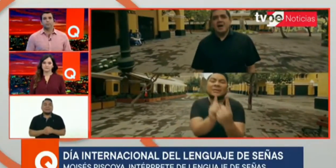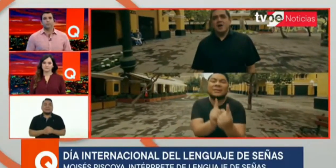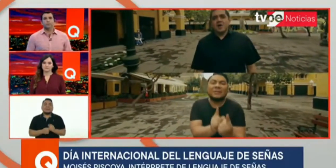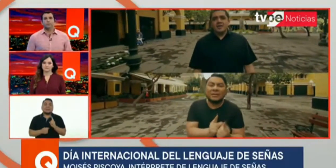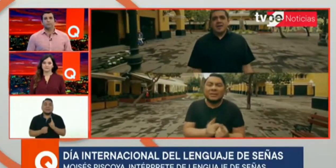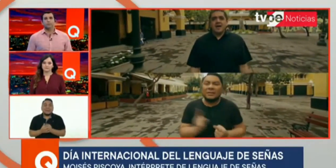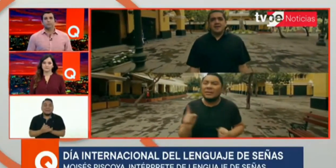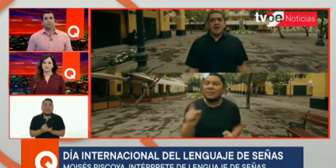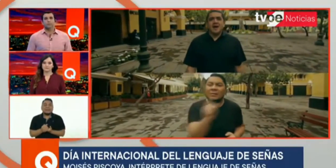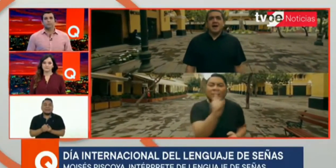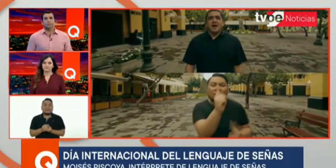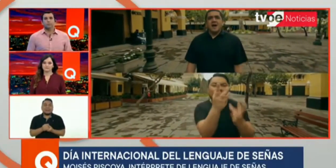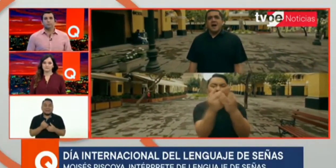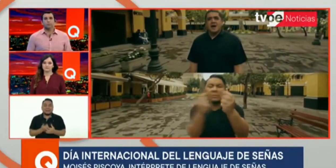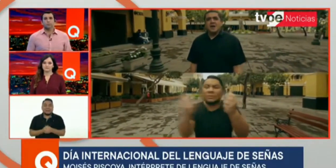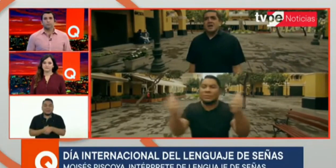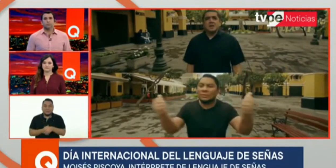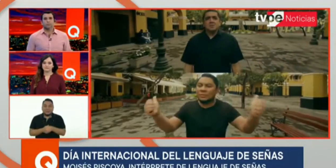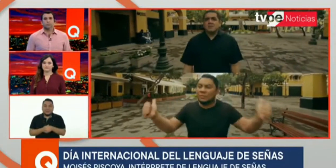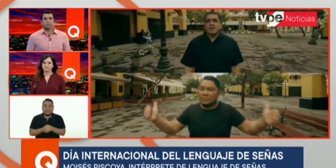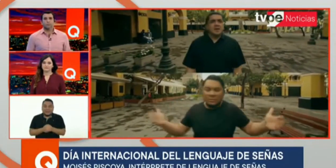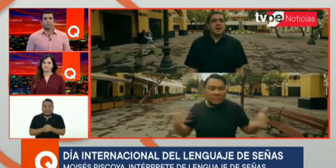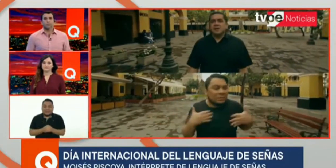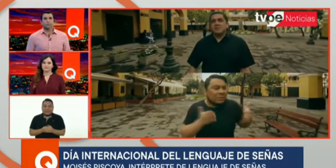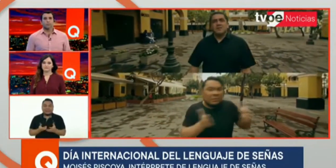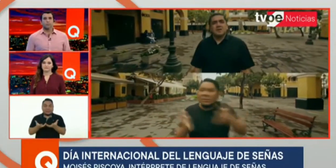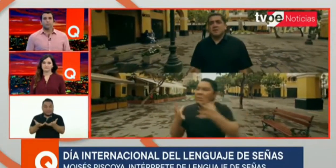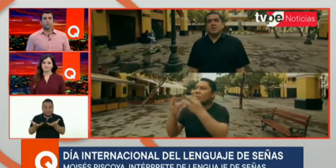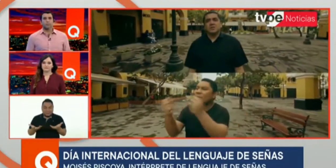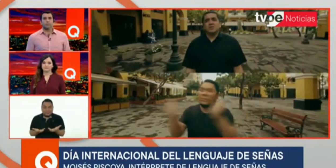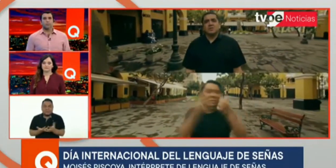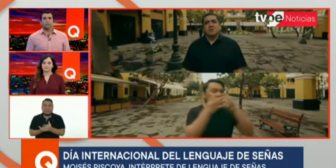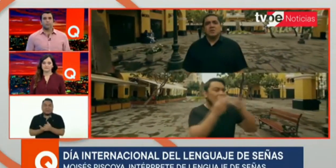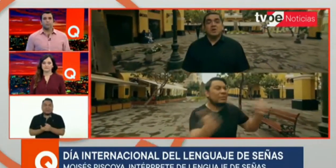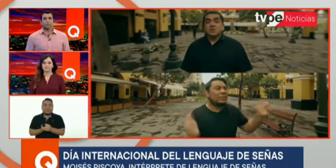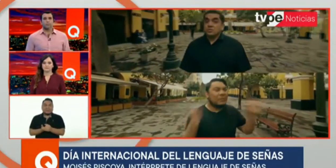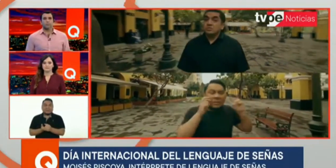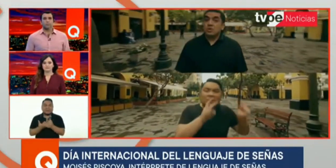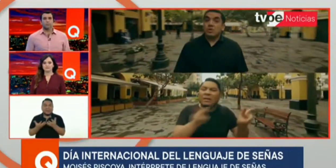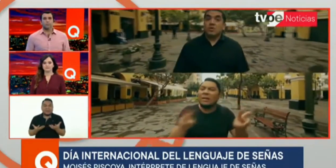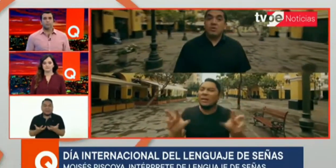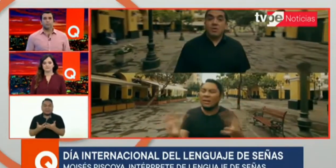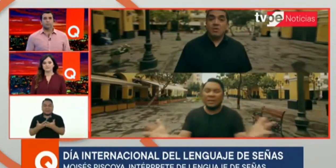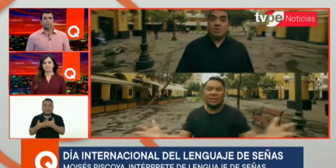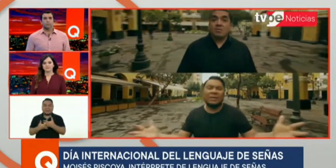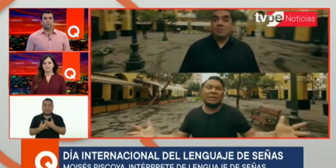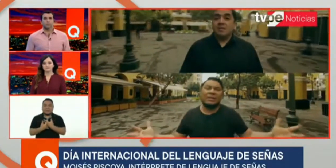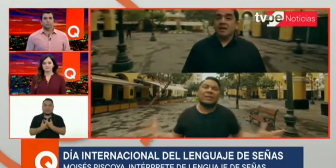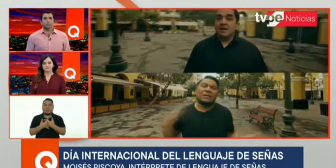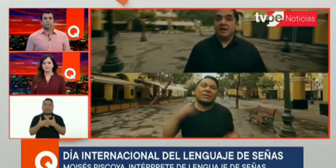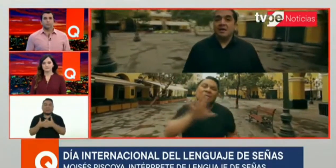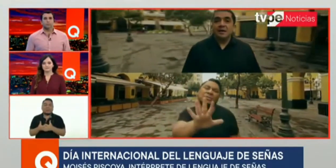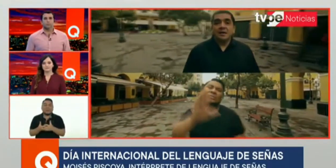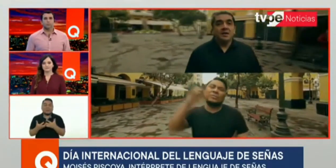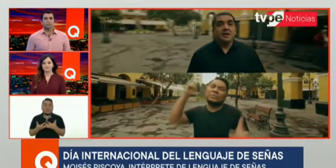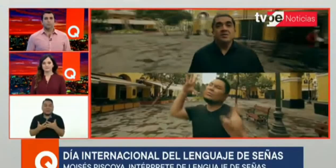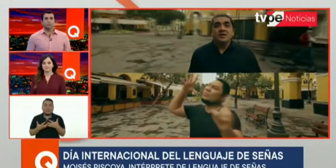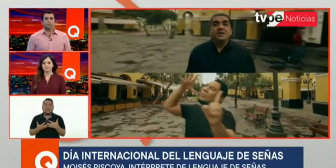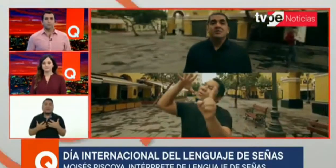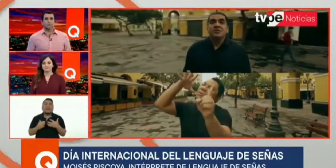Mira, primeramente creo que debemos darle ese espacio de necesidad, ese espacio de opinión y de comentarios a